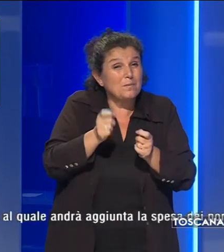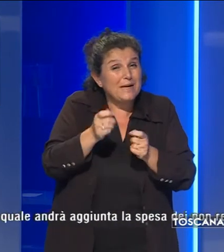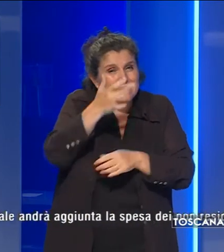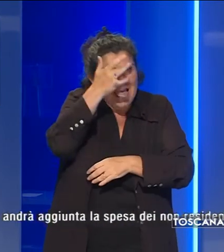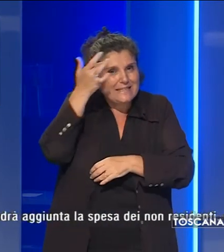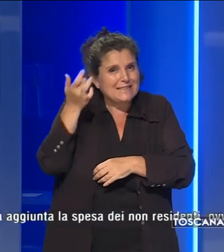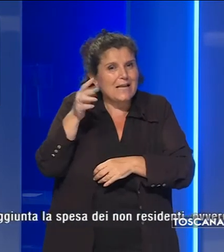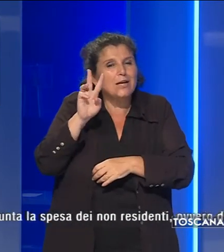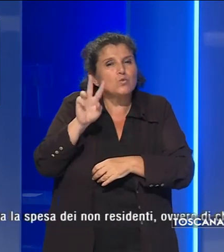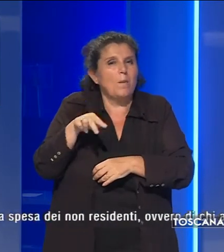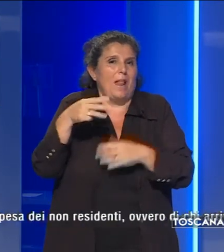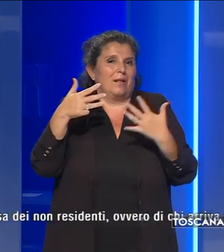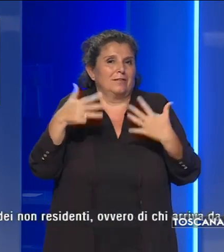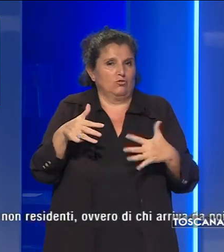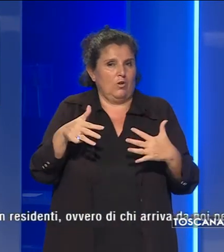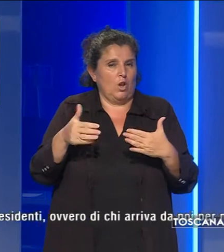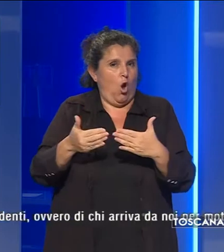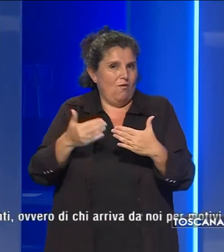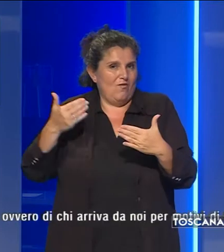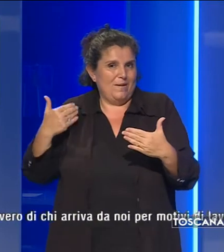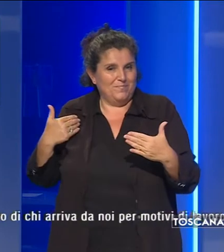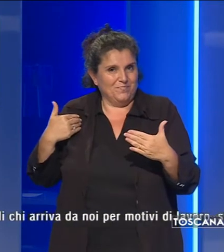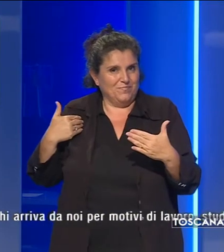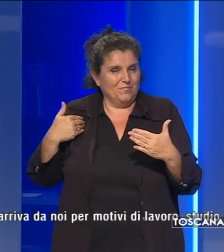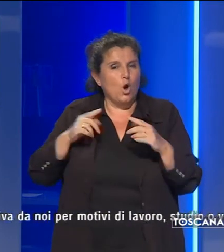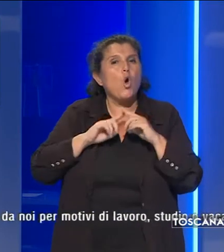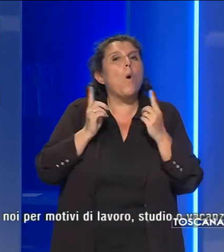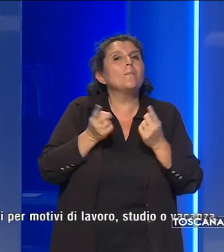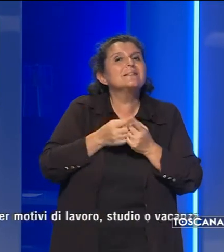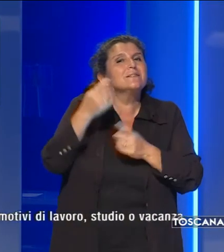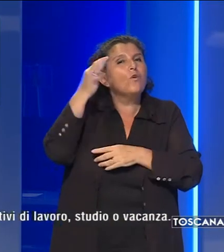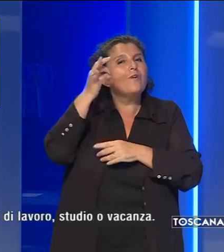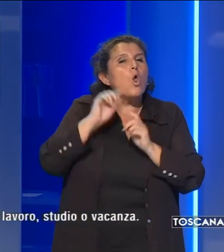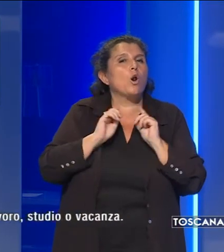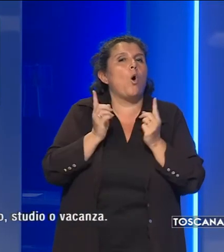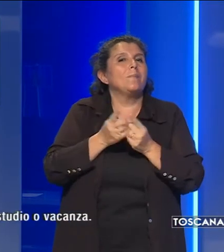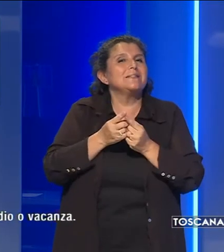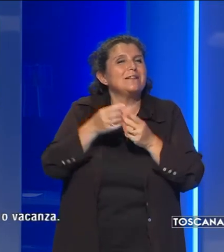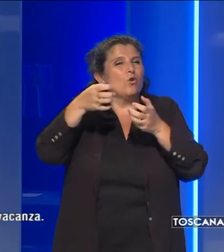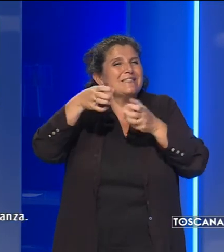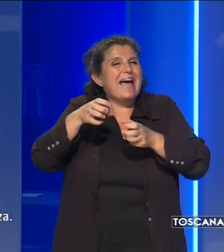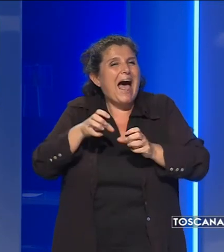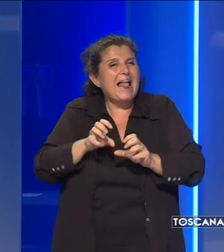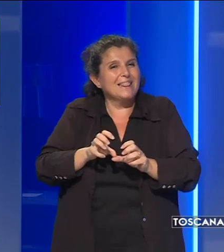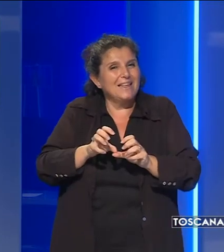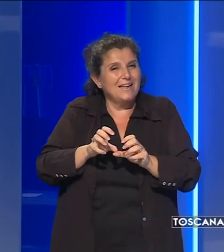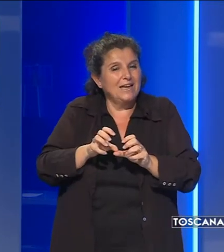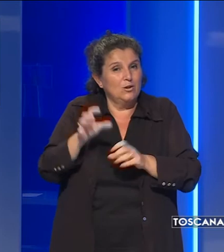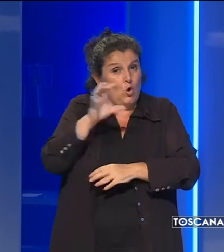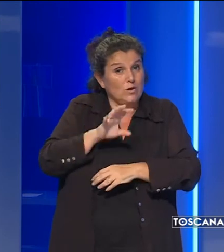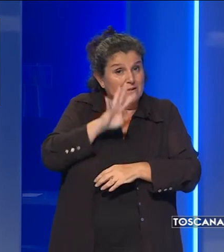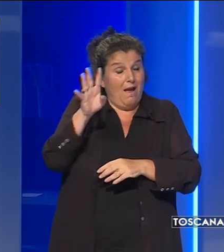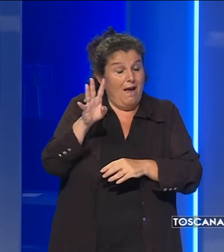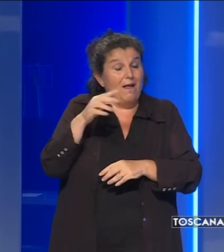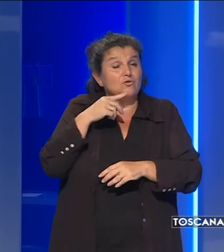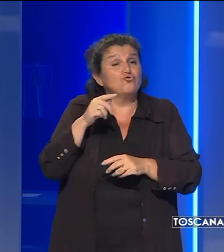'estate del 2019. In totale il valore complessivo dei saldi in Toscana, secondo la Confcommercio,